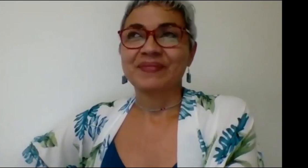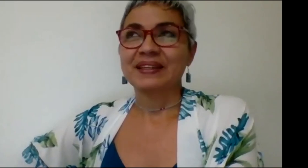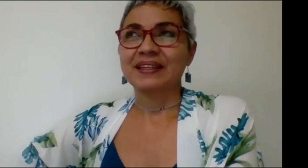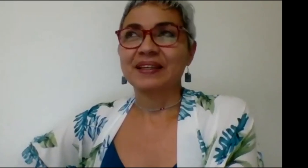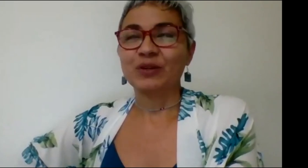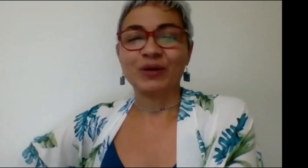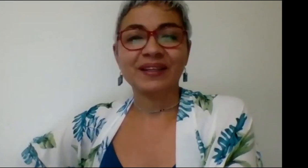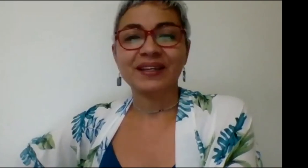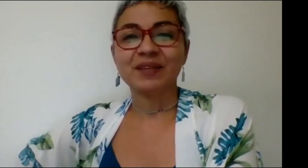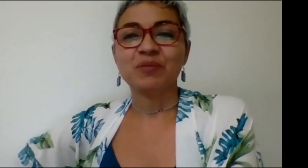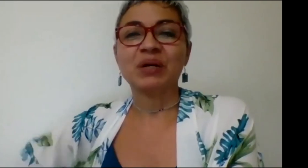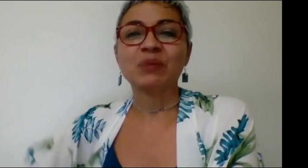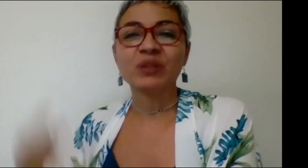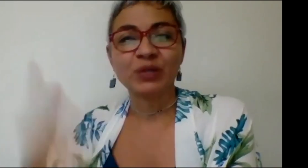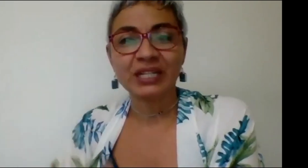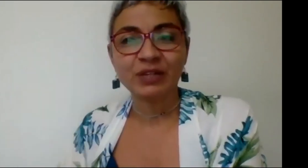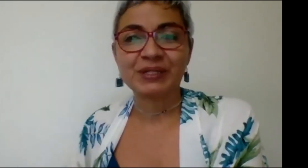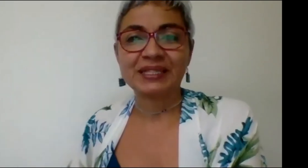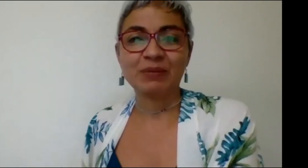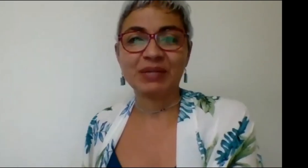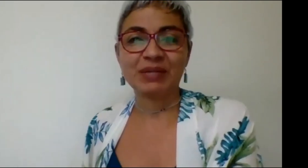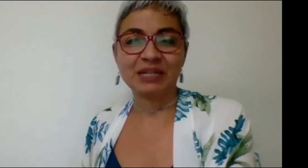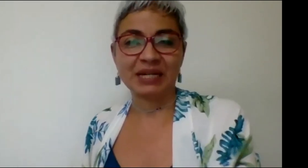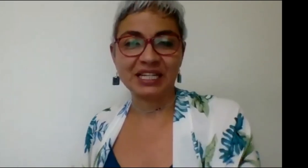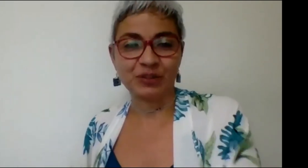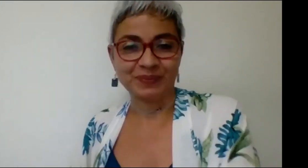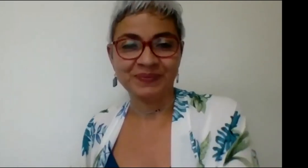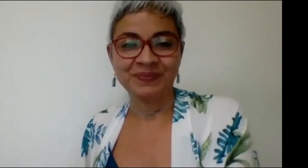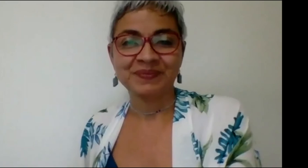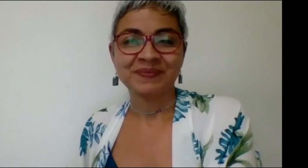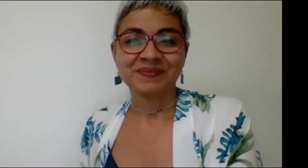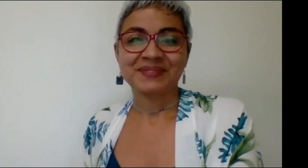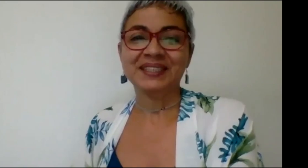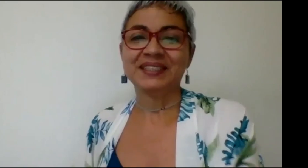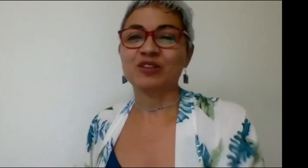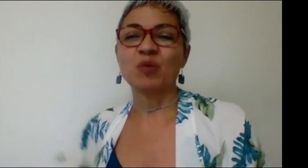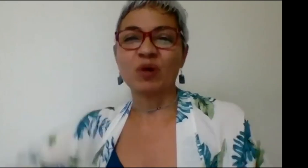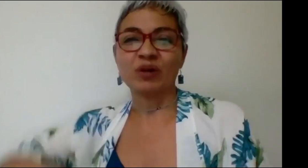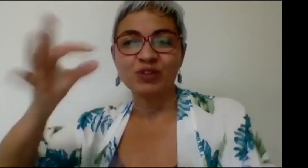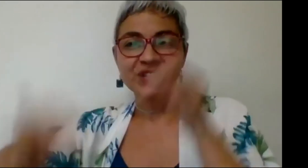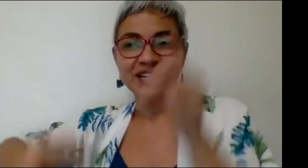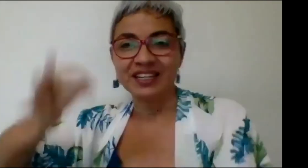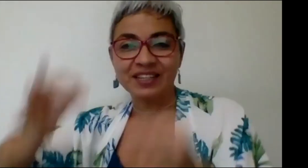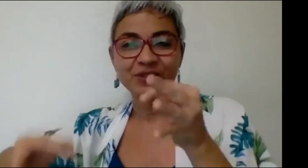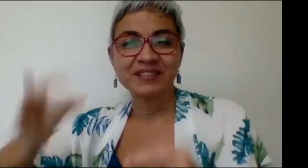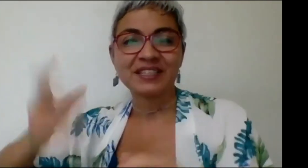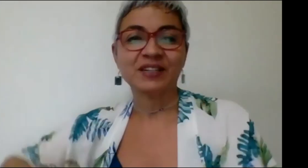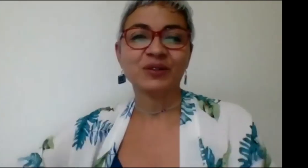yo ahora dije vamos a poner a la universidad del valle al banquillo como cuando uno está en un estrado